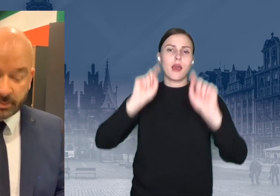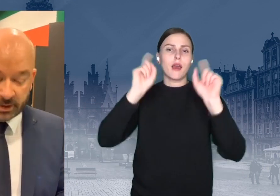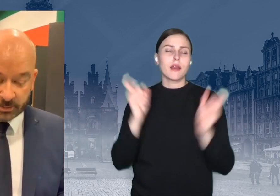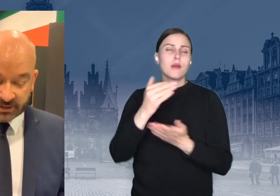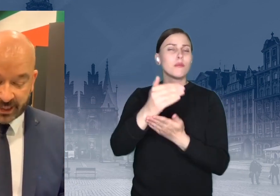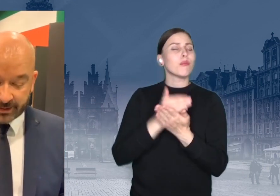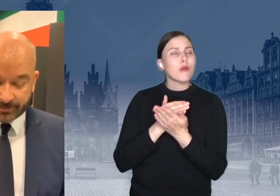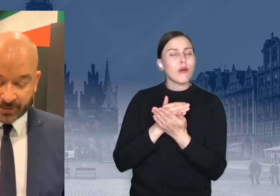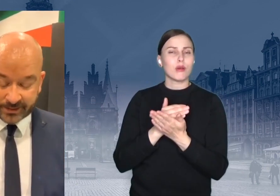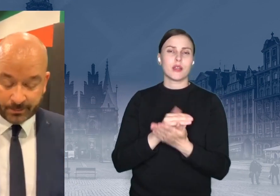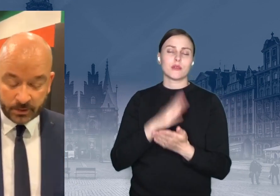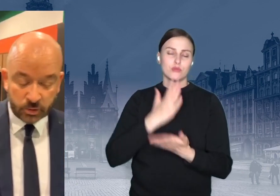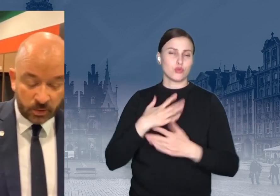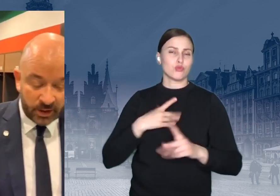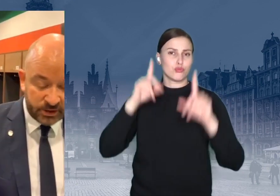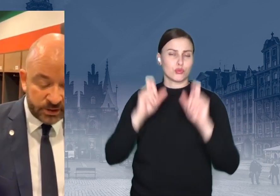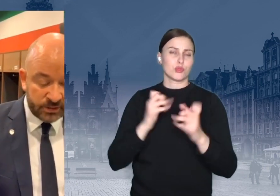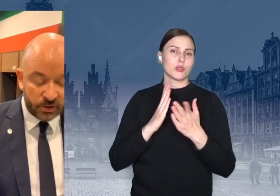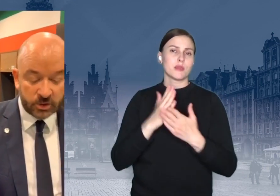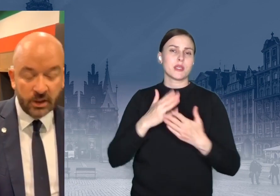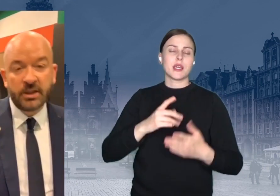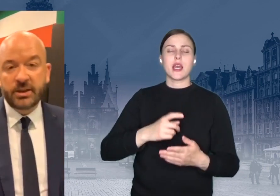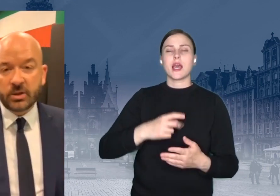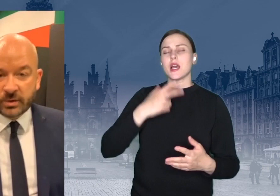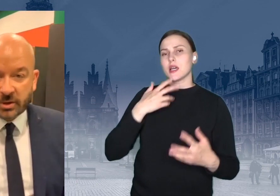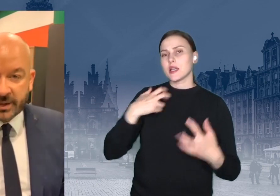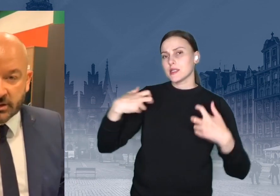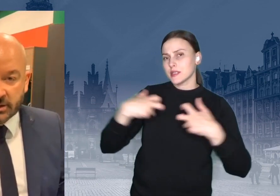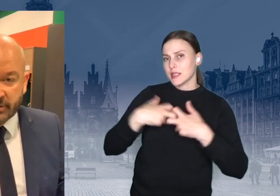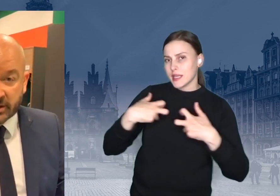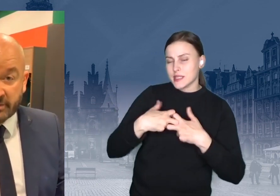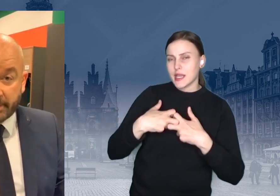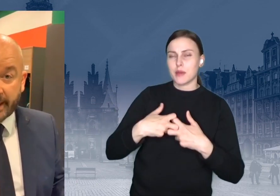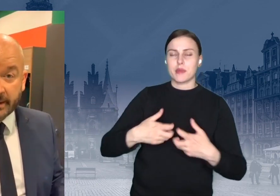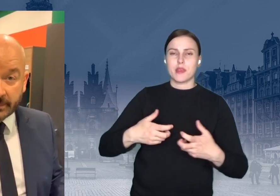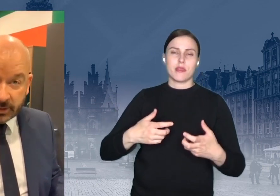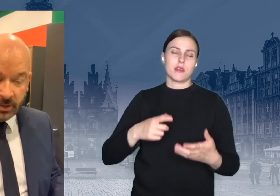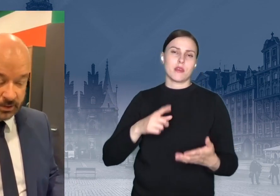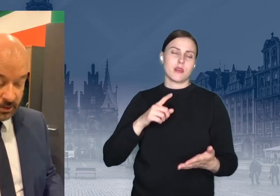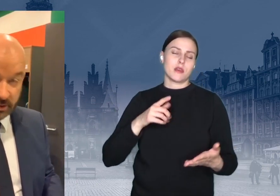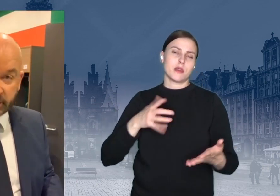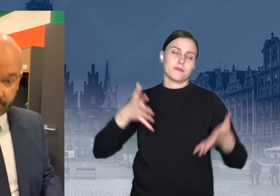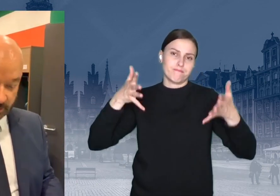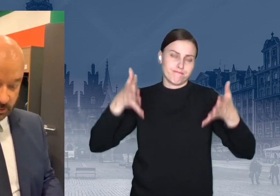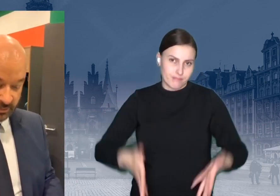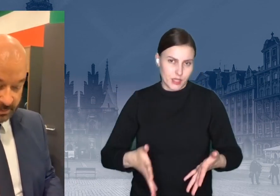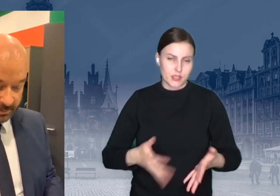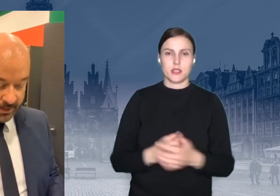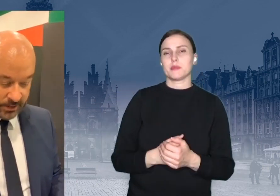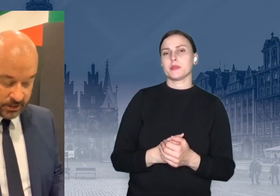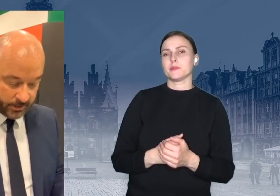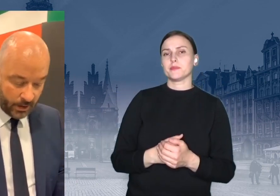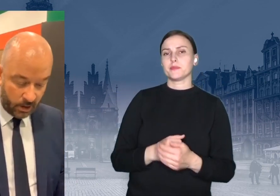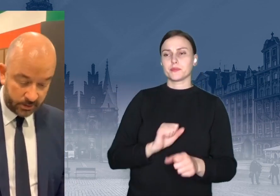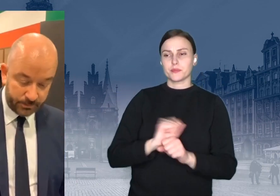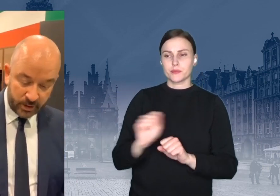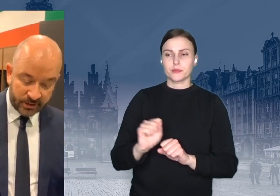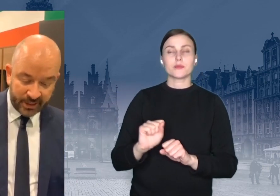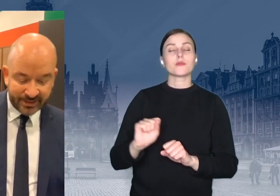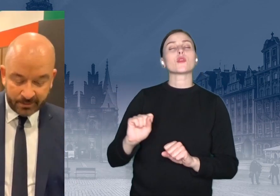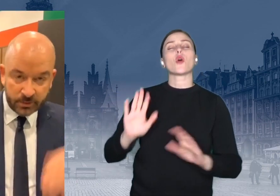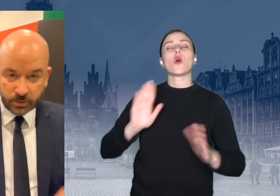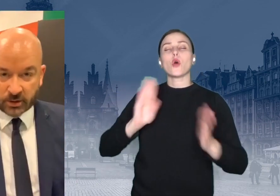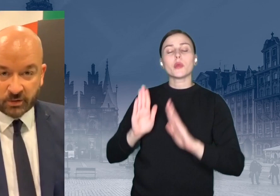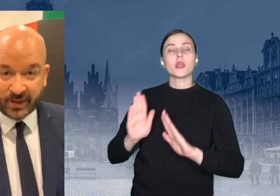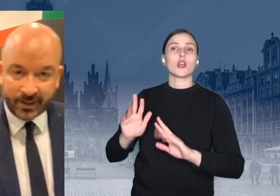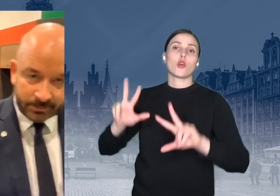uruchomiliśmy, zdalny egzamin ósmoklasisty w Wrocław. Szczegóły są na stronie wrocław.pl. Moi drodzy rodzice opiekunowie, pamiętajcie o tym.